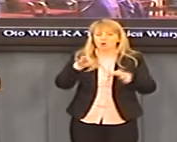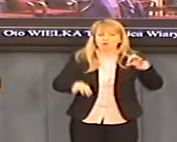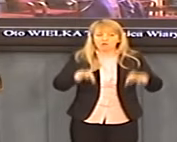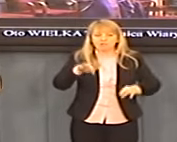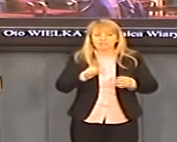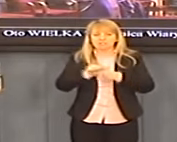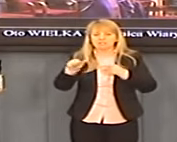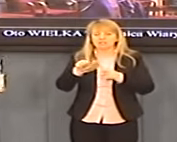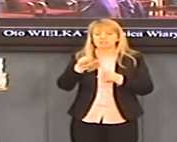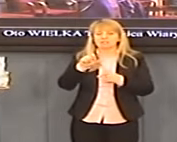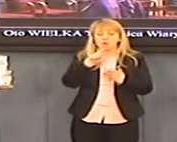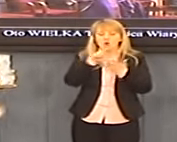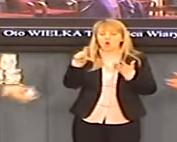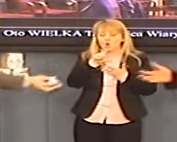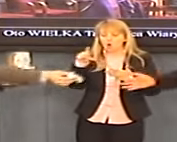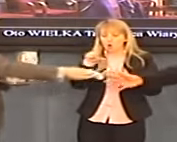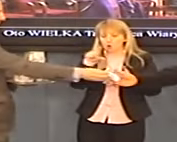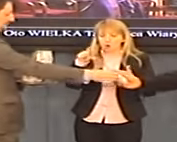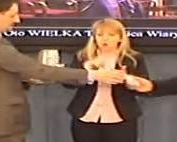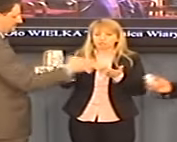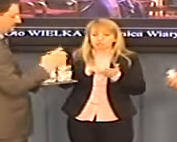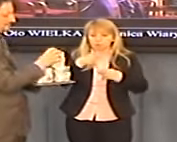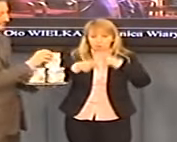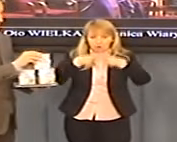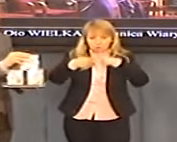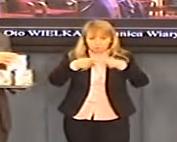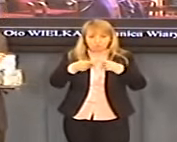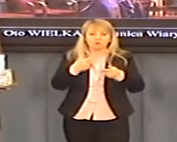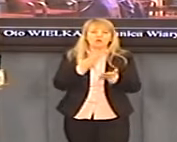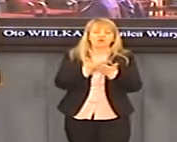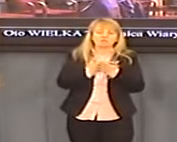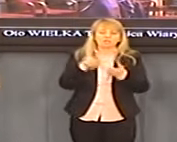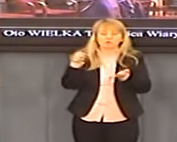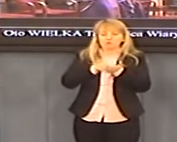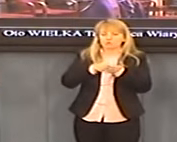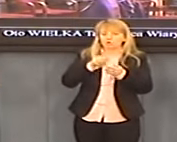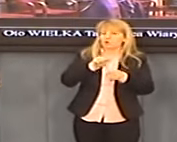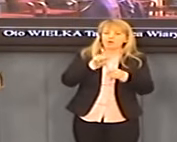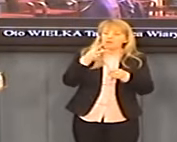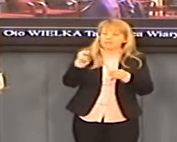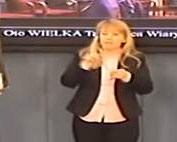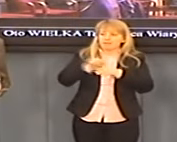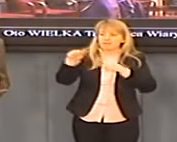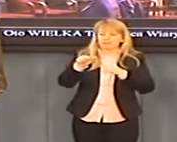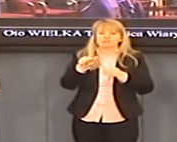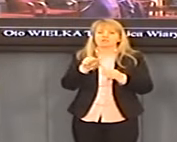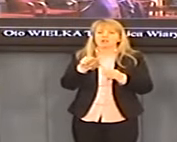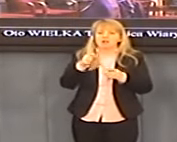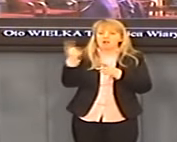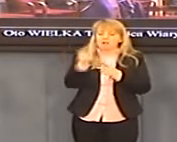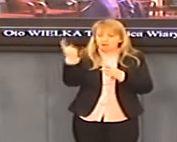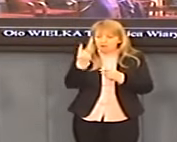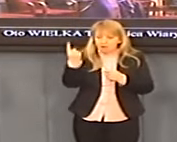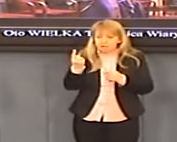będzie to reklamą zbyt obcesową. Aby nikt nie mówił, że źle życzymy